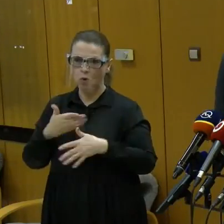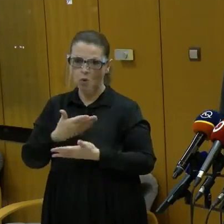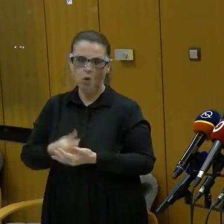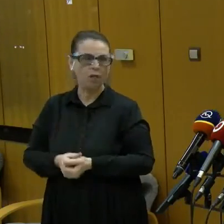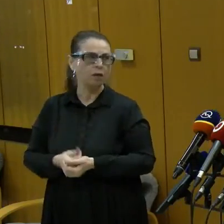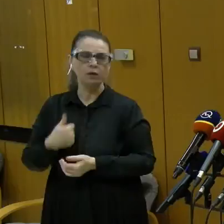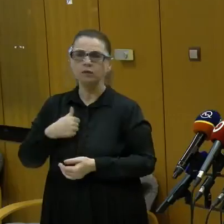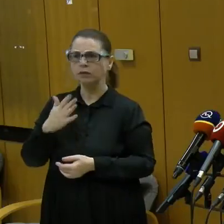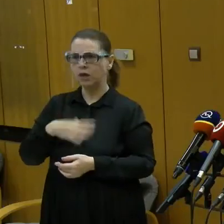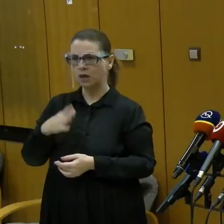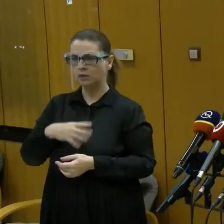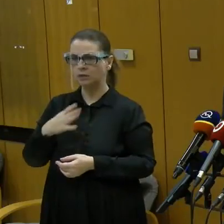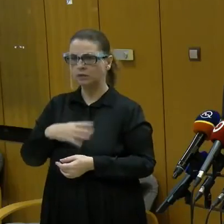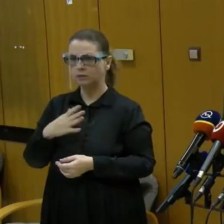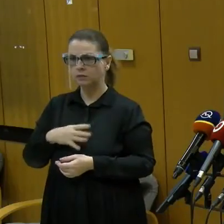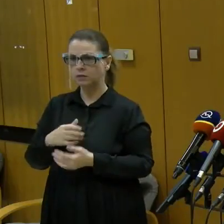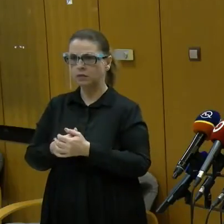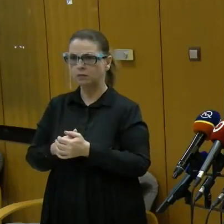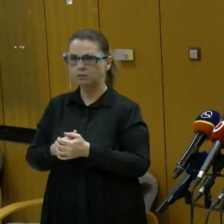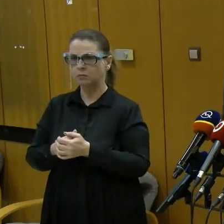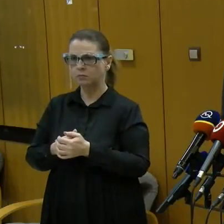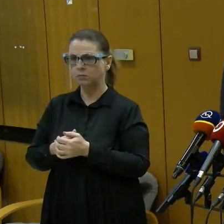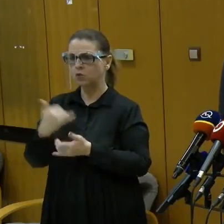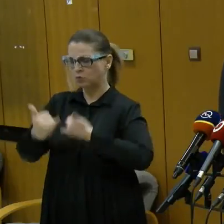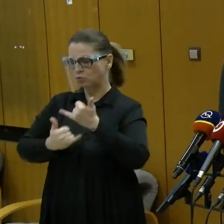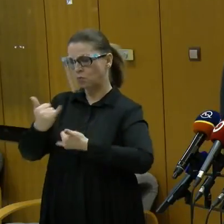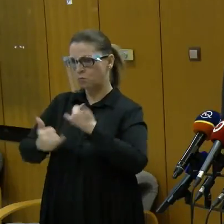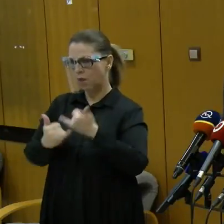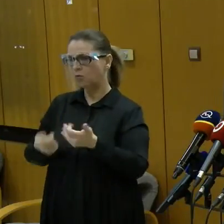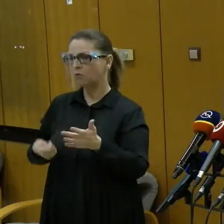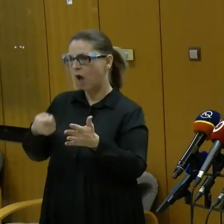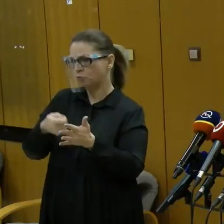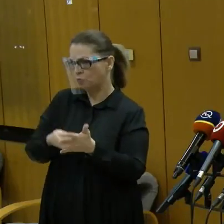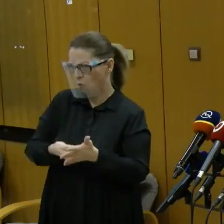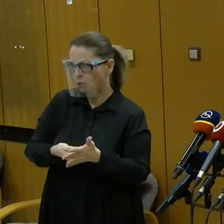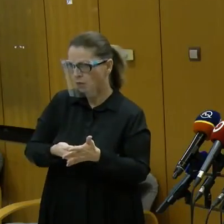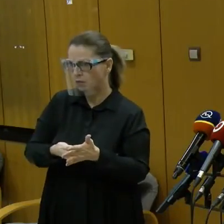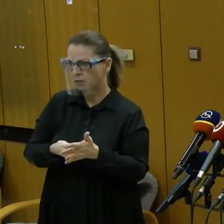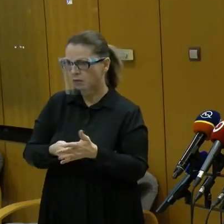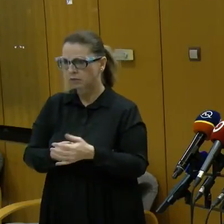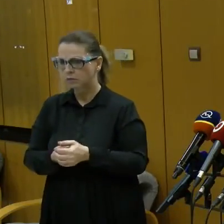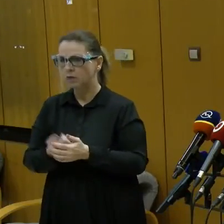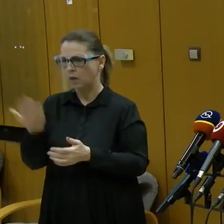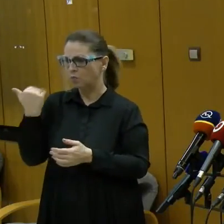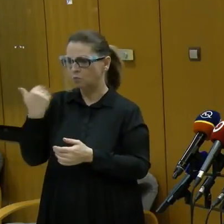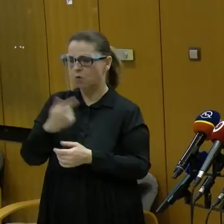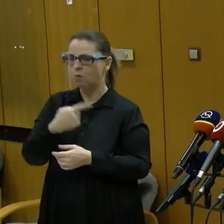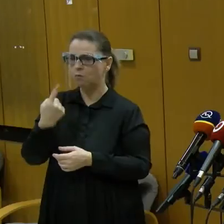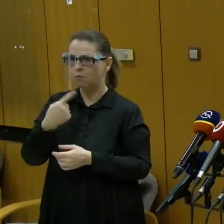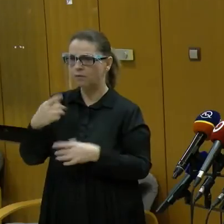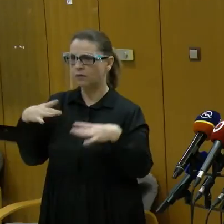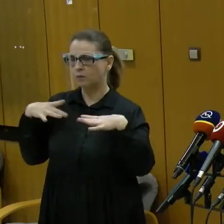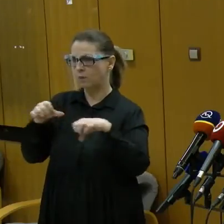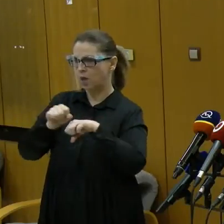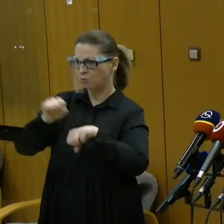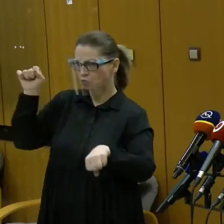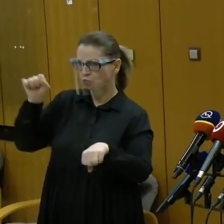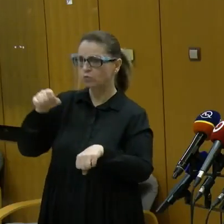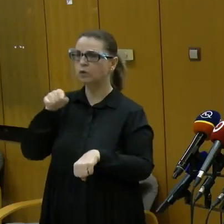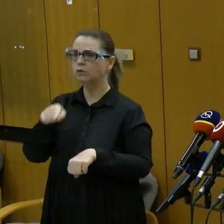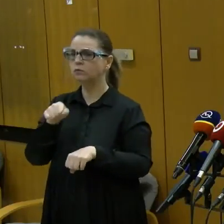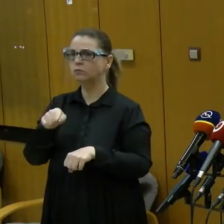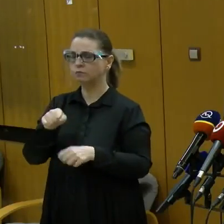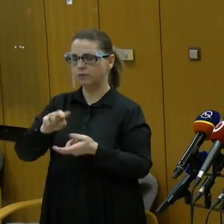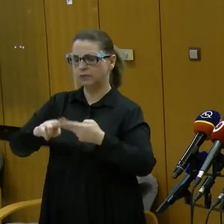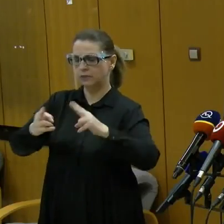Ja by som len chcel zopakovať alebo doplniť, že tak, ako pán Sulik povedal, bude sa jednať